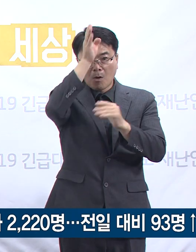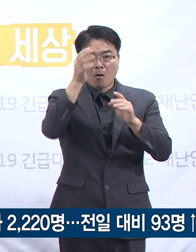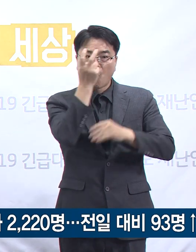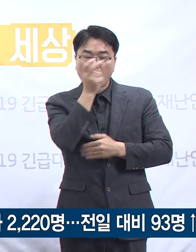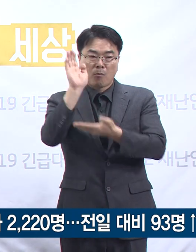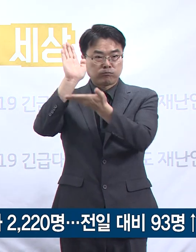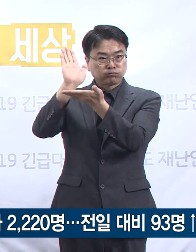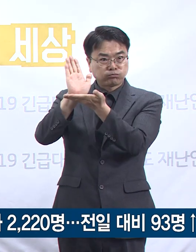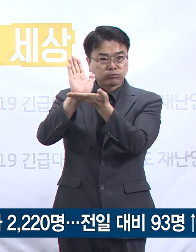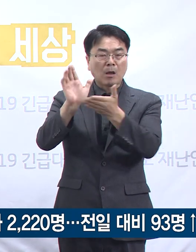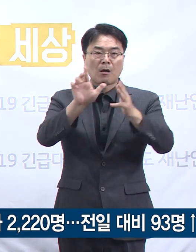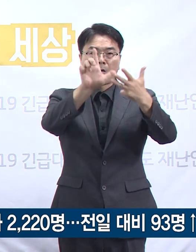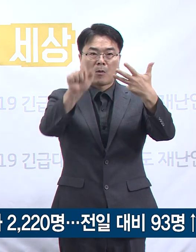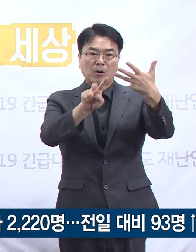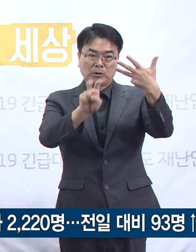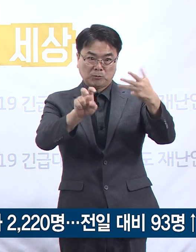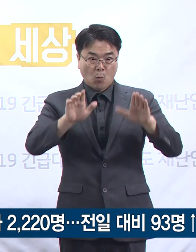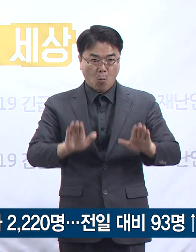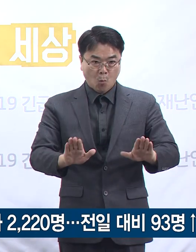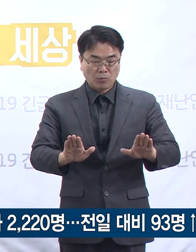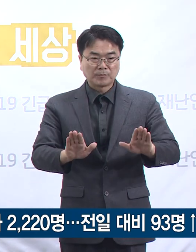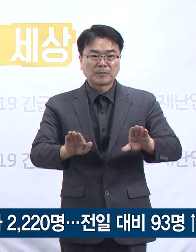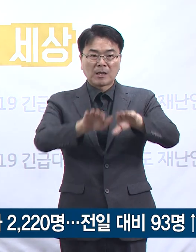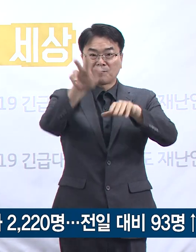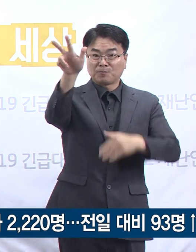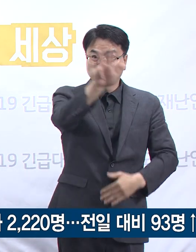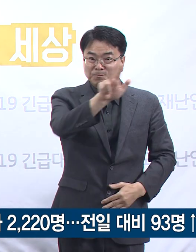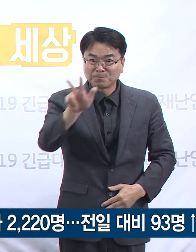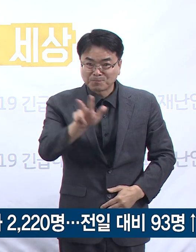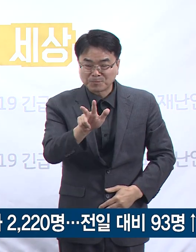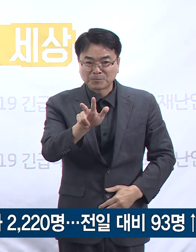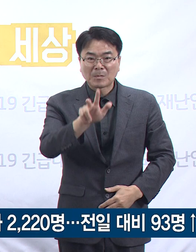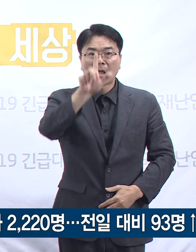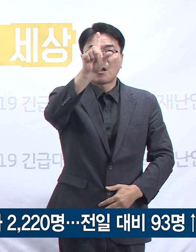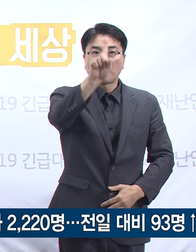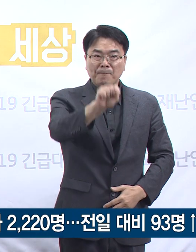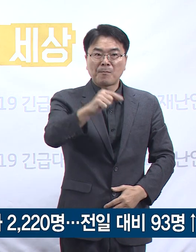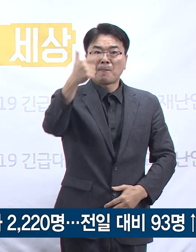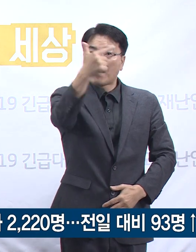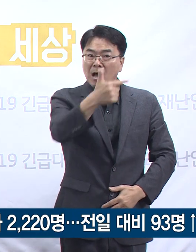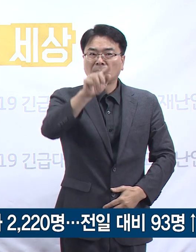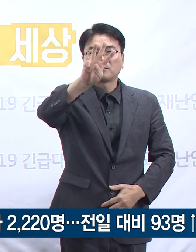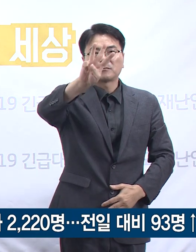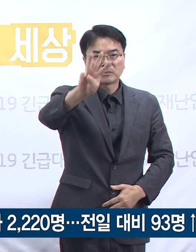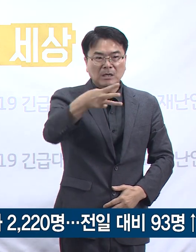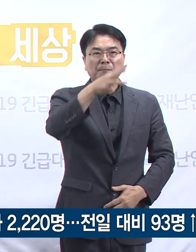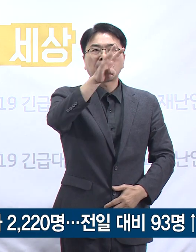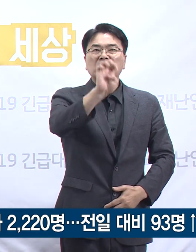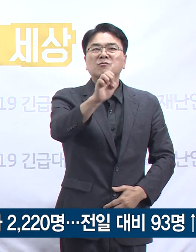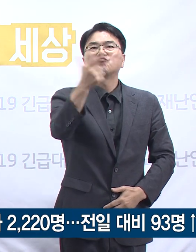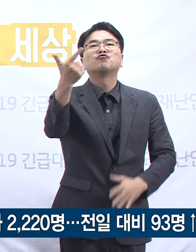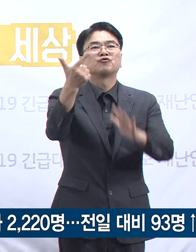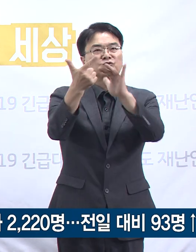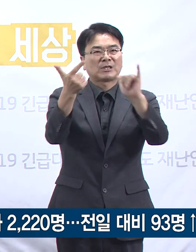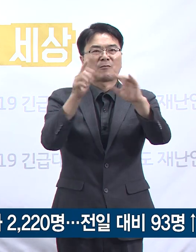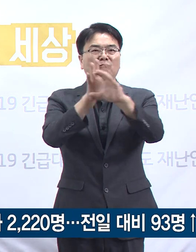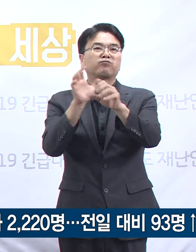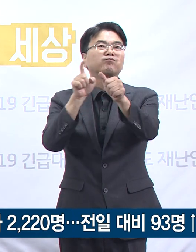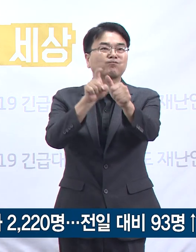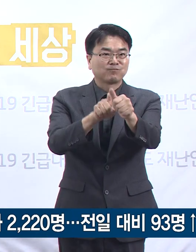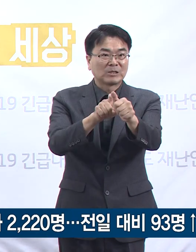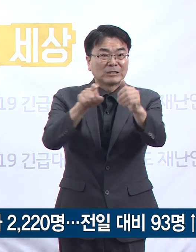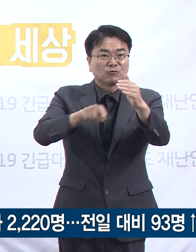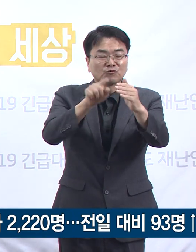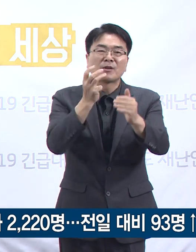따르면 8월 20일 0시 기준 전국의 확진자 수는 총 16,346명입니다. 이 중